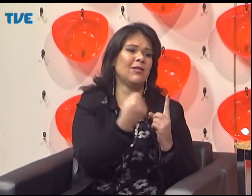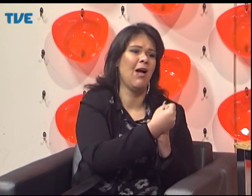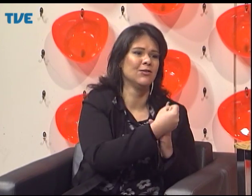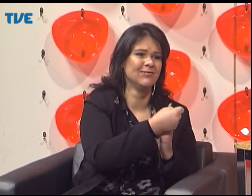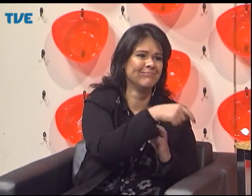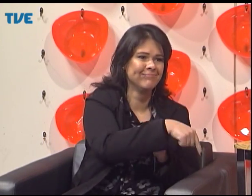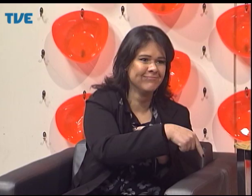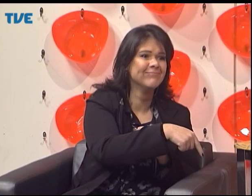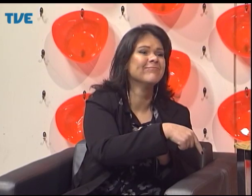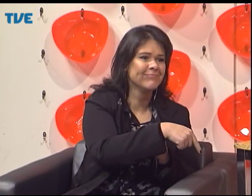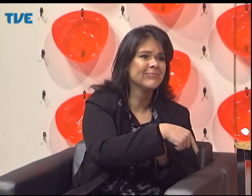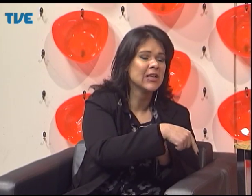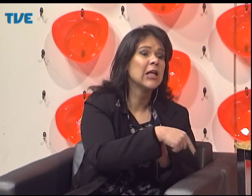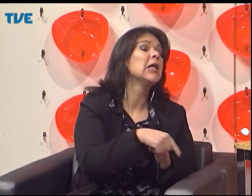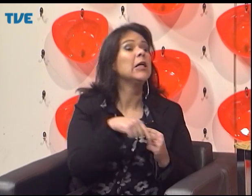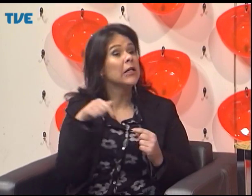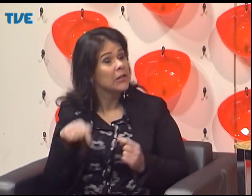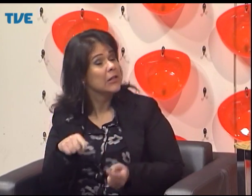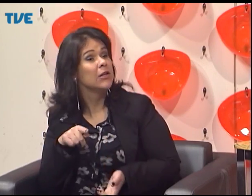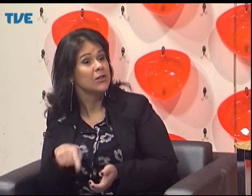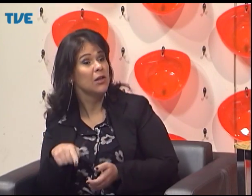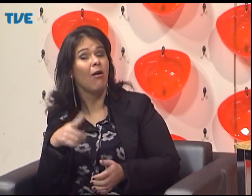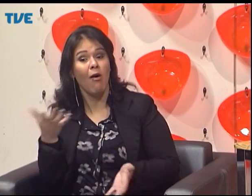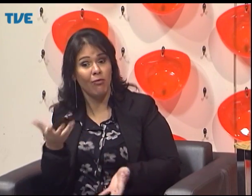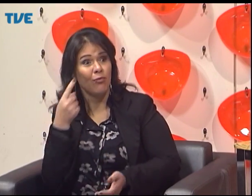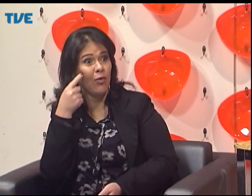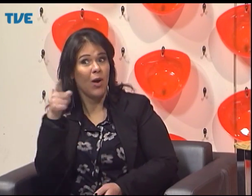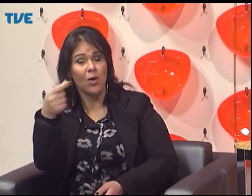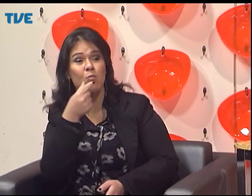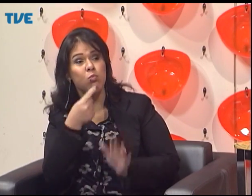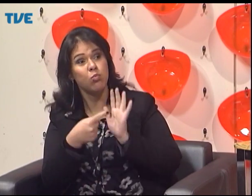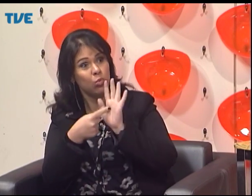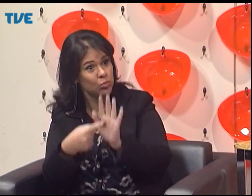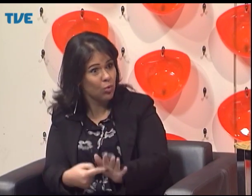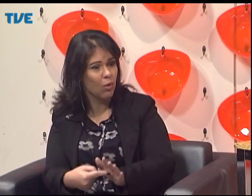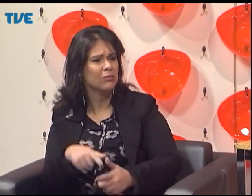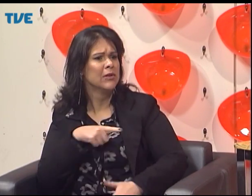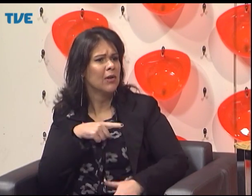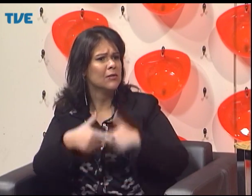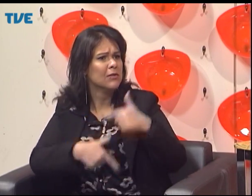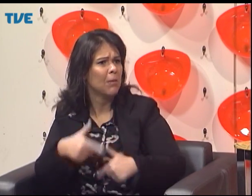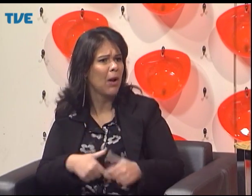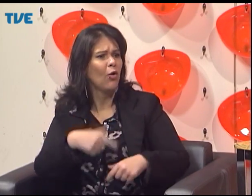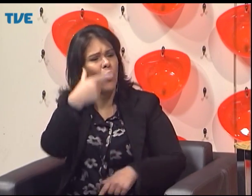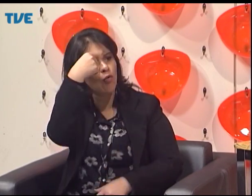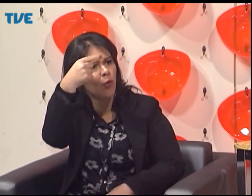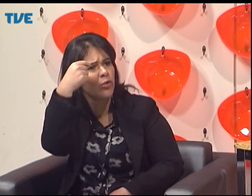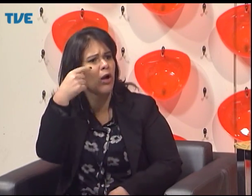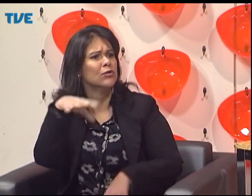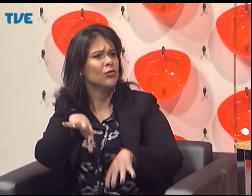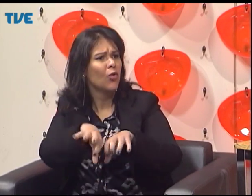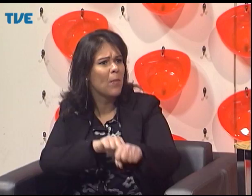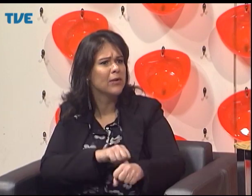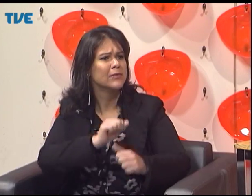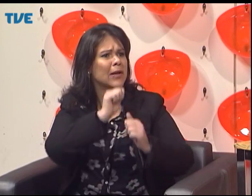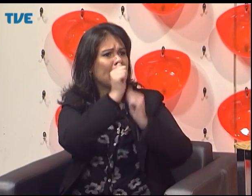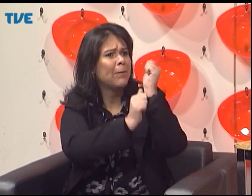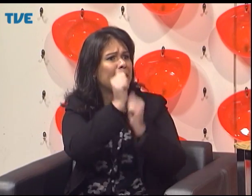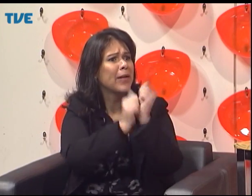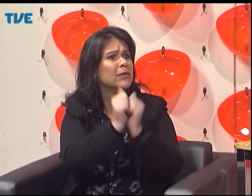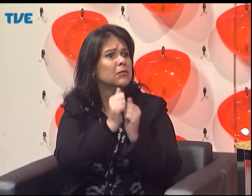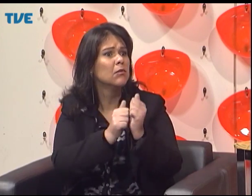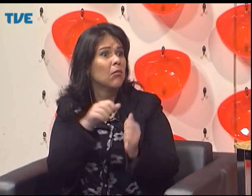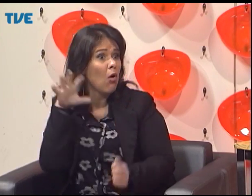possa se comunicar. Então, a sociedade, ela não está preparada para isso e é o momento de começar a pensar, que nem o Carlos falou,